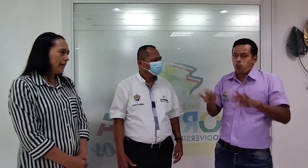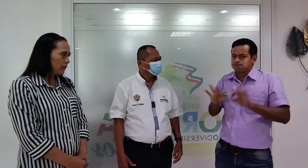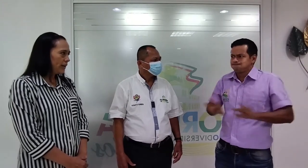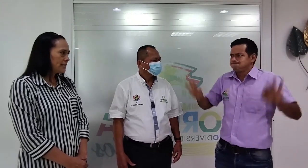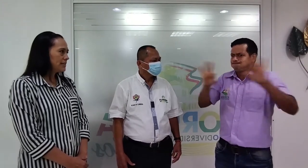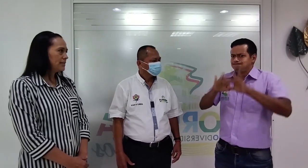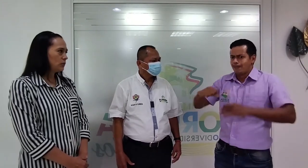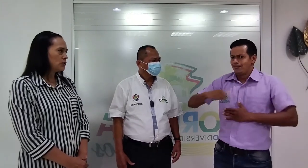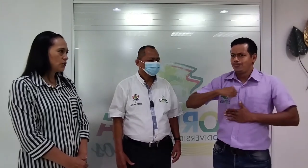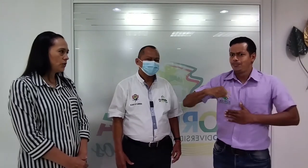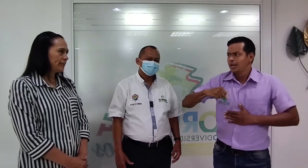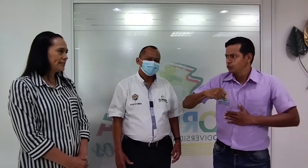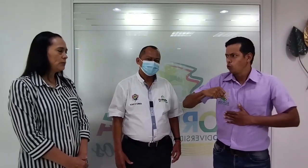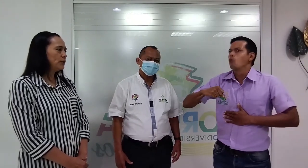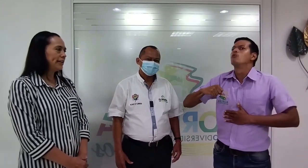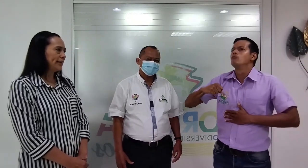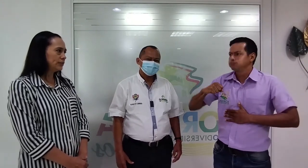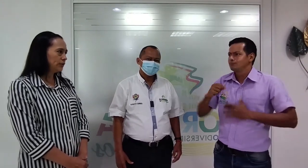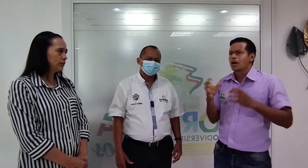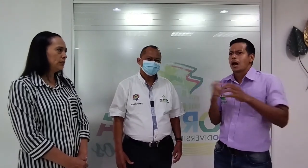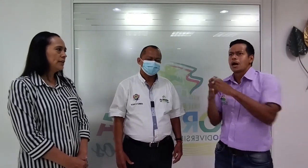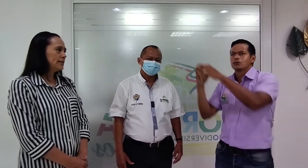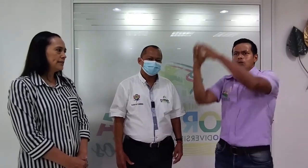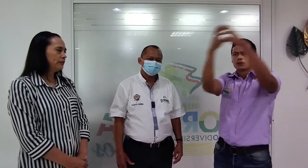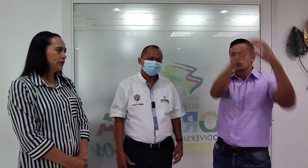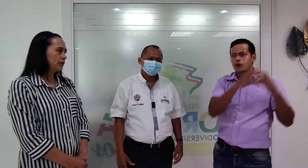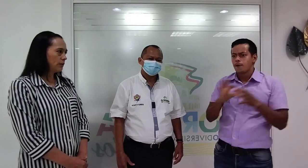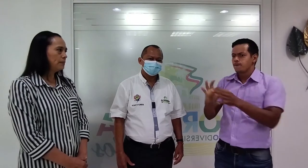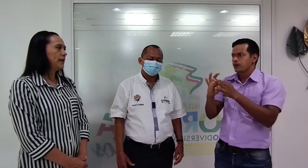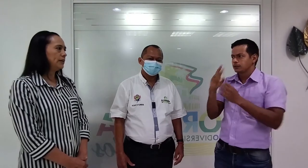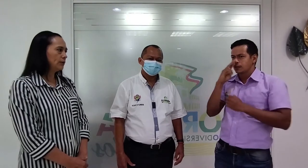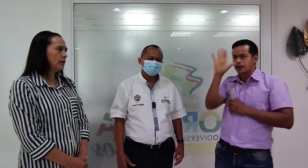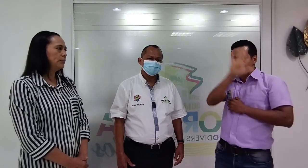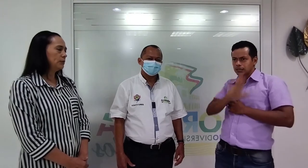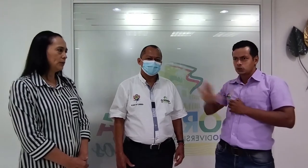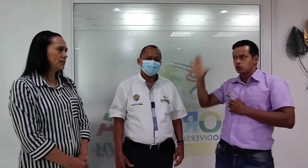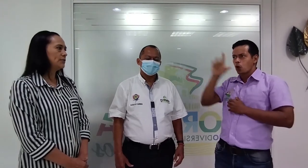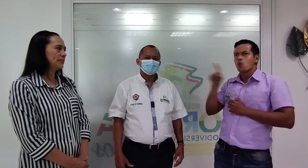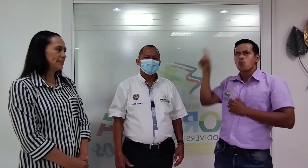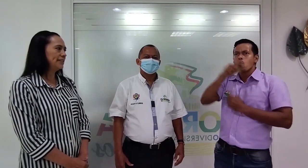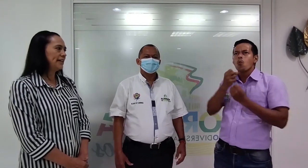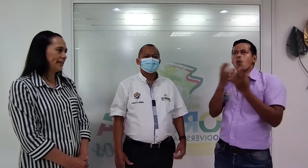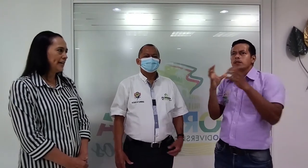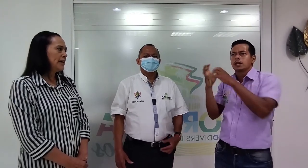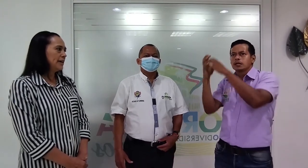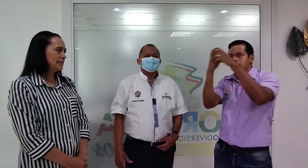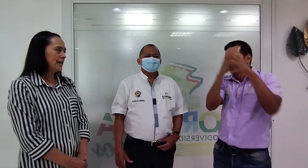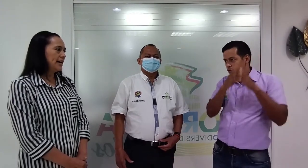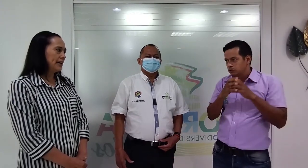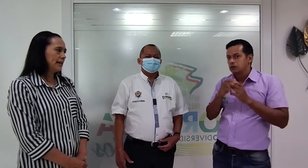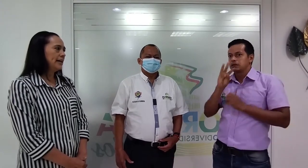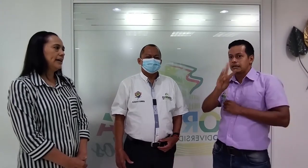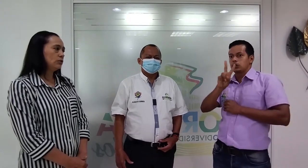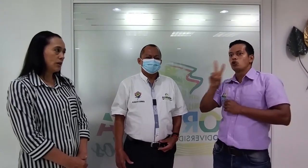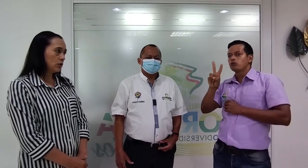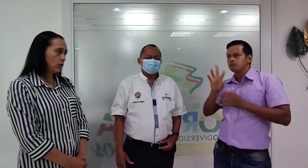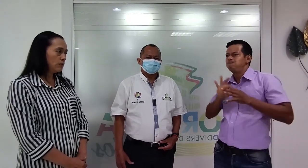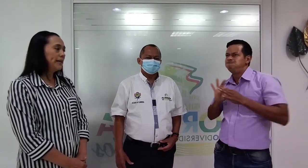todas esas situaciones de vulneración se fueron rompiendo con la promulgación de esta ley. Ya en toda Colombia,